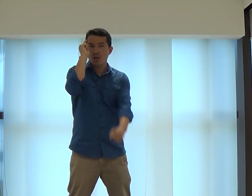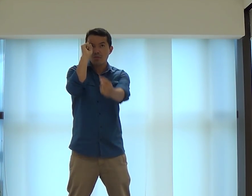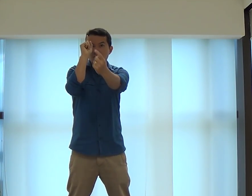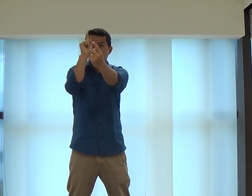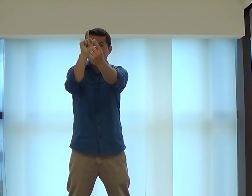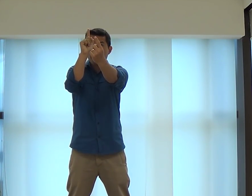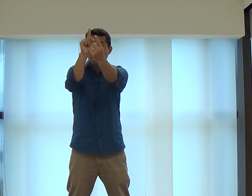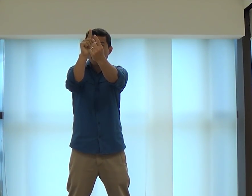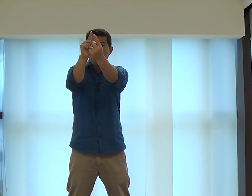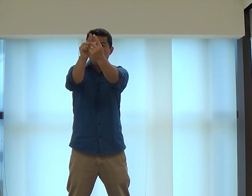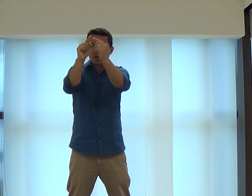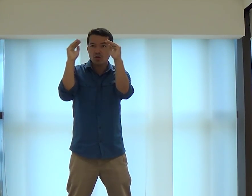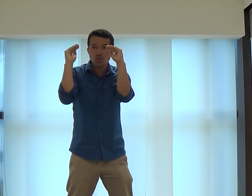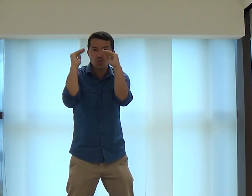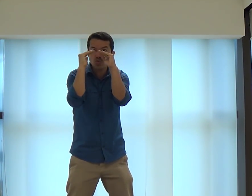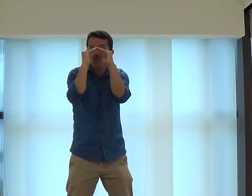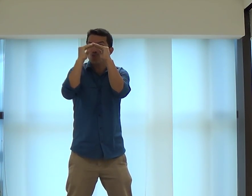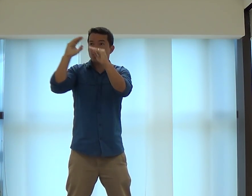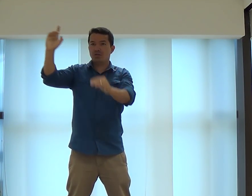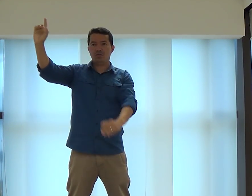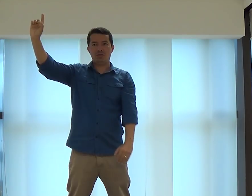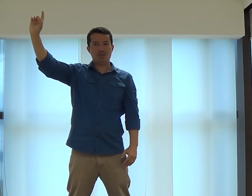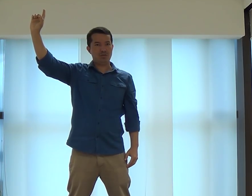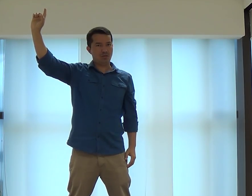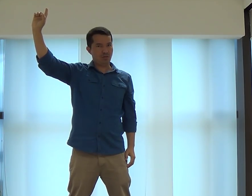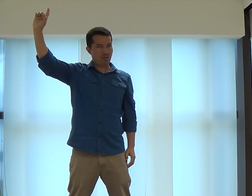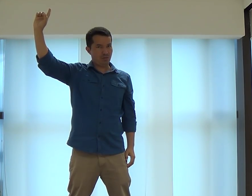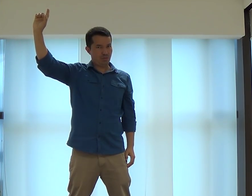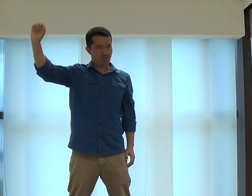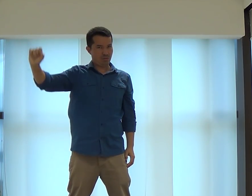sonhos, né? Os seus propósitos. Tem que estar de acordo com Ele.